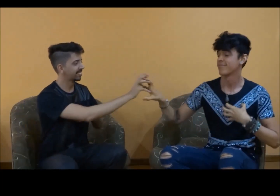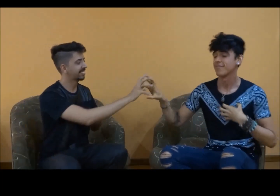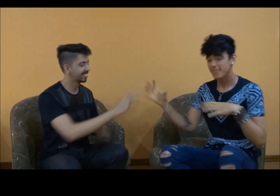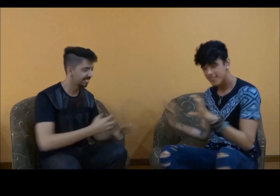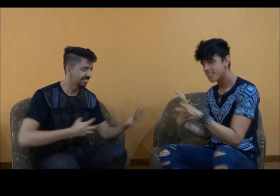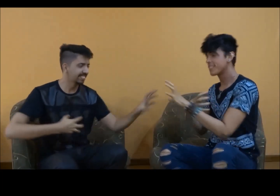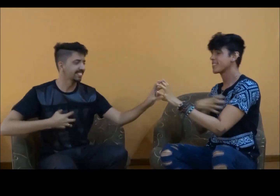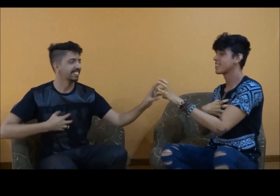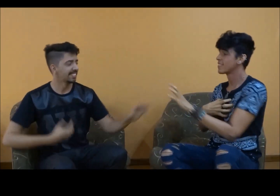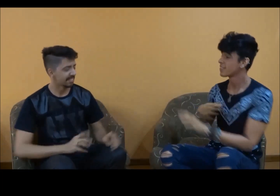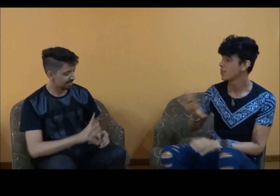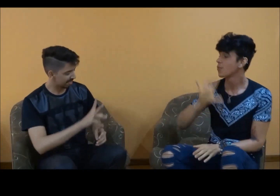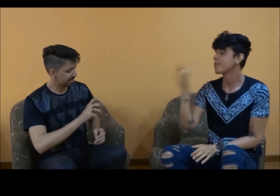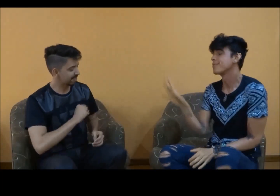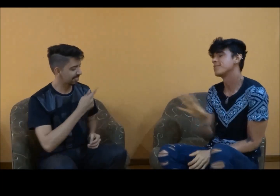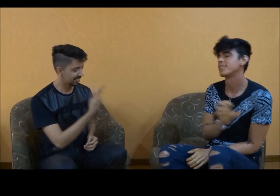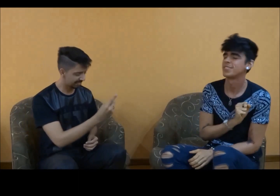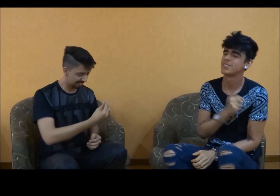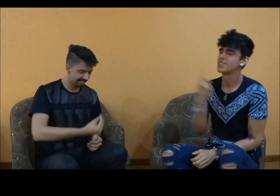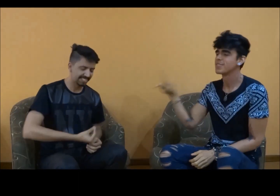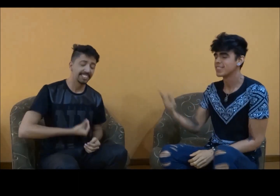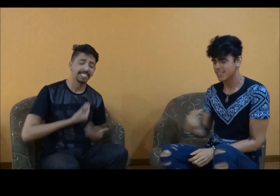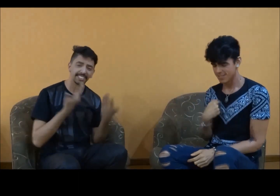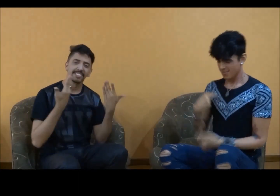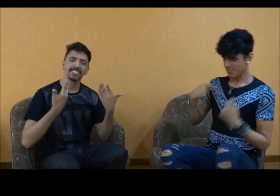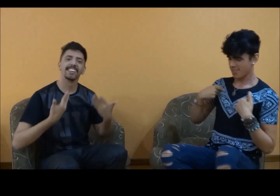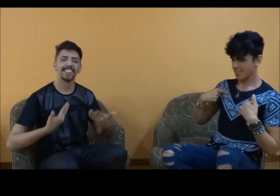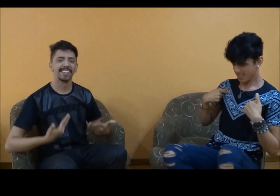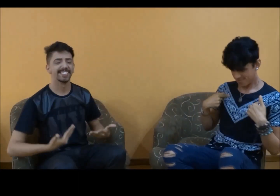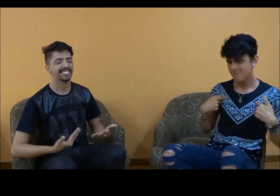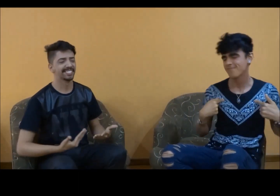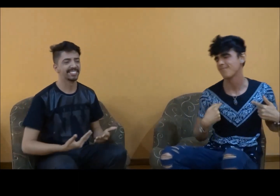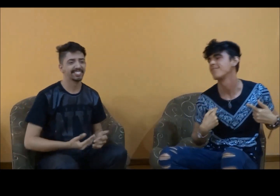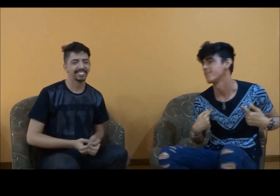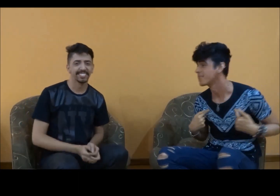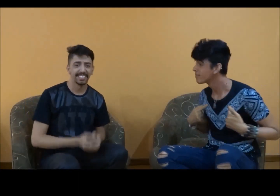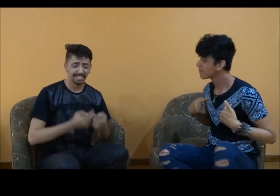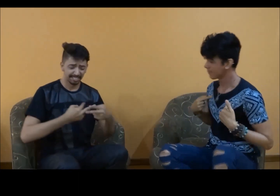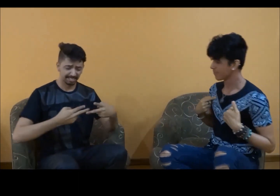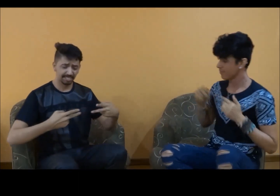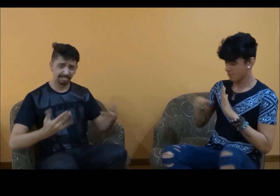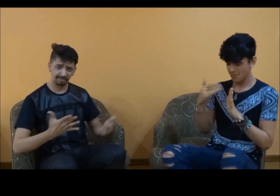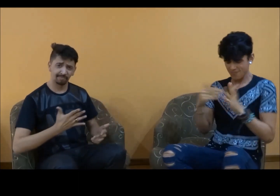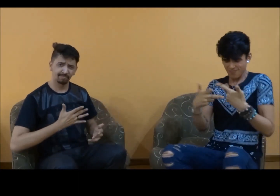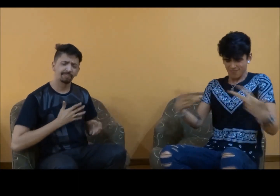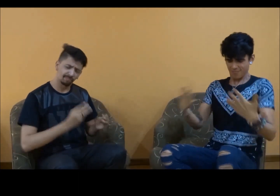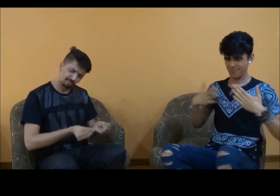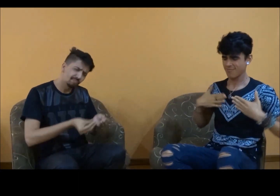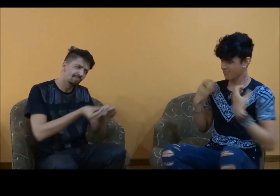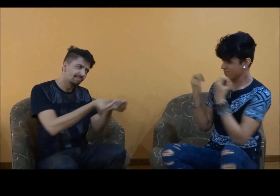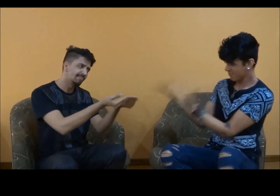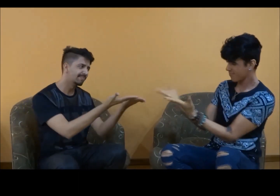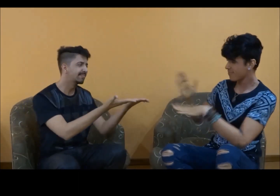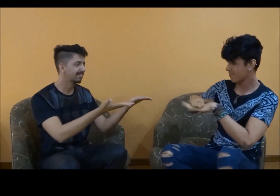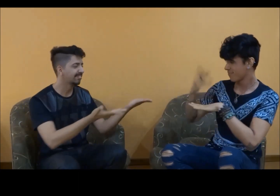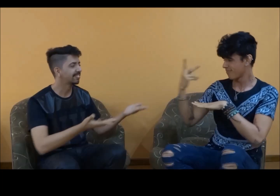bateu O amor da sua vida sou eu Tudo que é meu hoje é